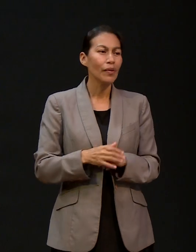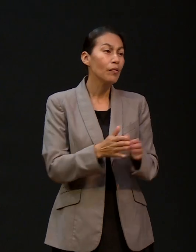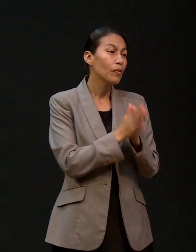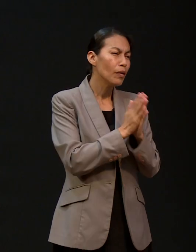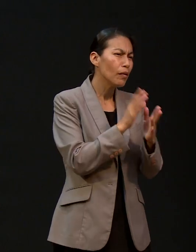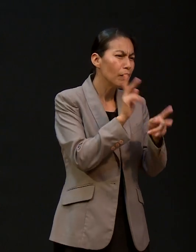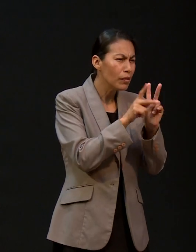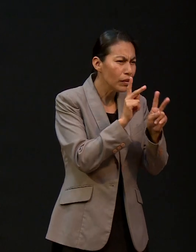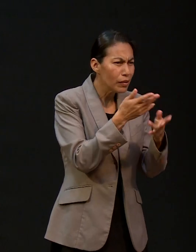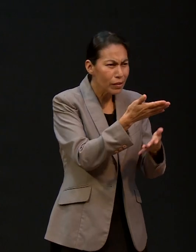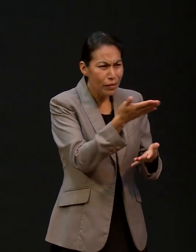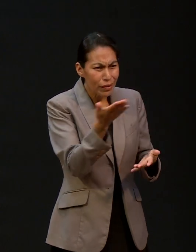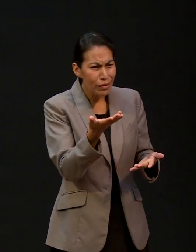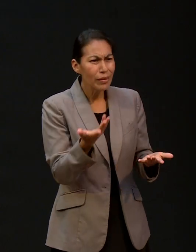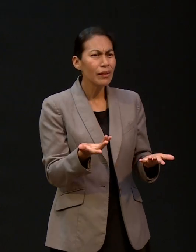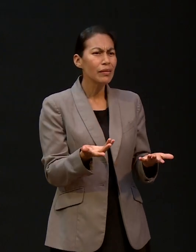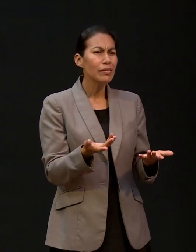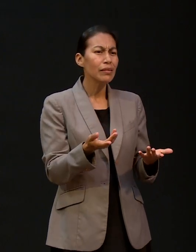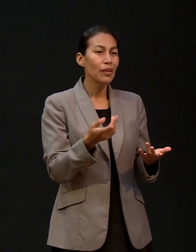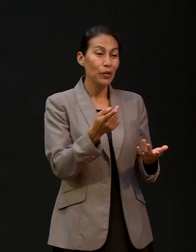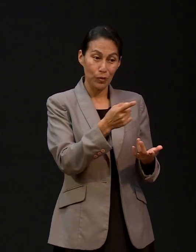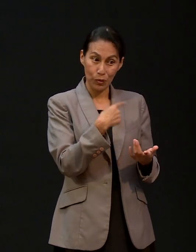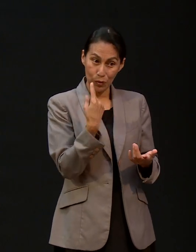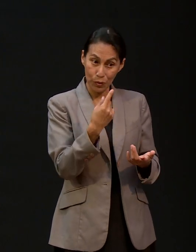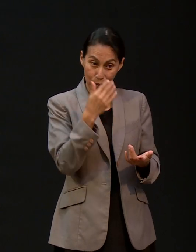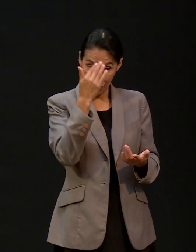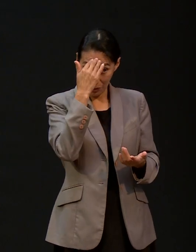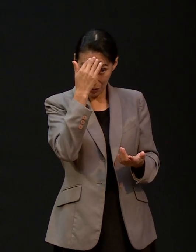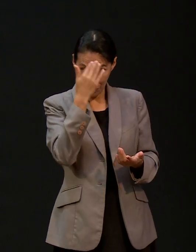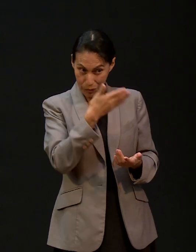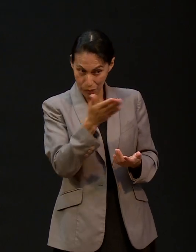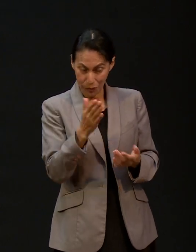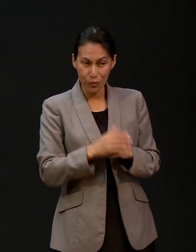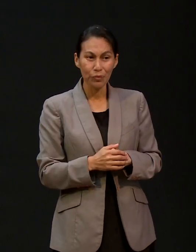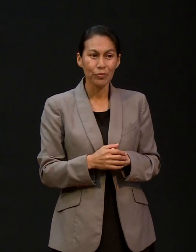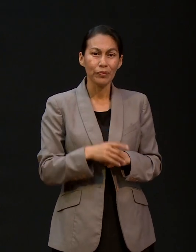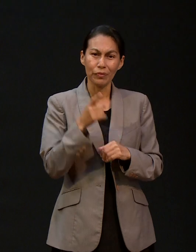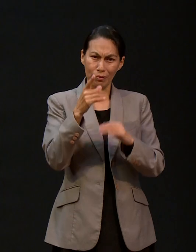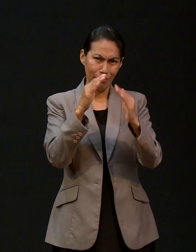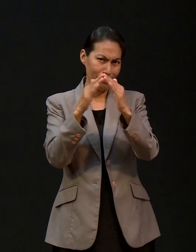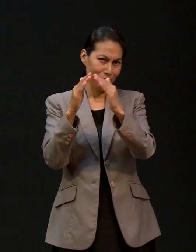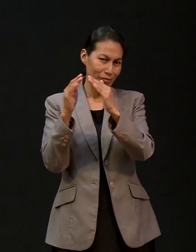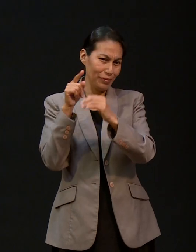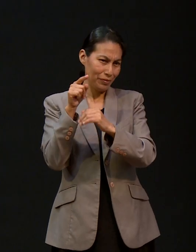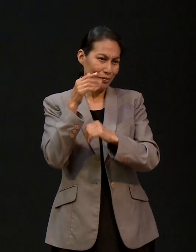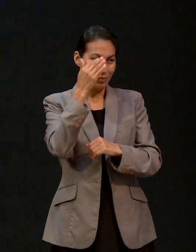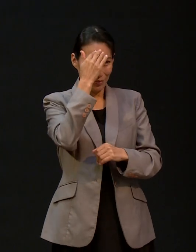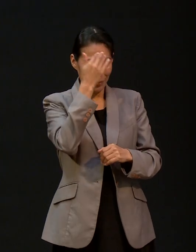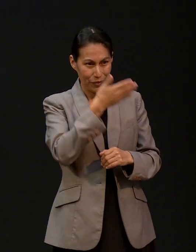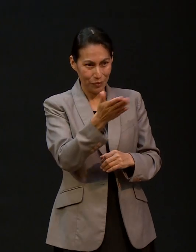familiaricemos todos los que estamos allá detrás de la cámara. Sí, bueno, somos